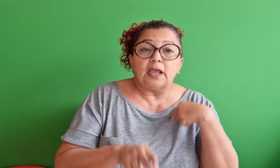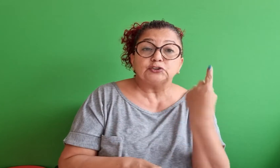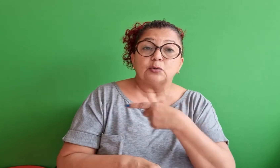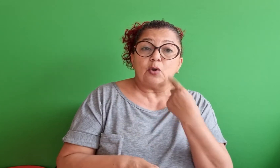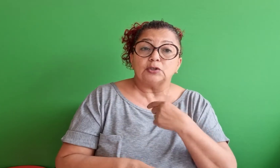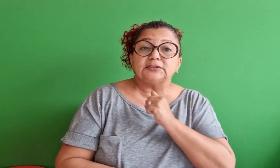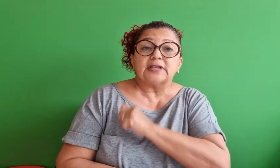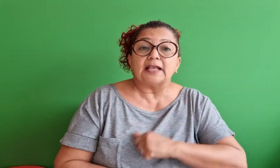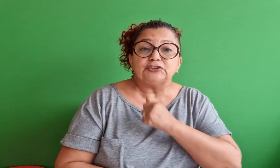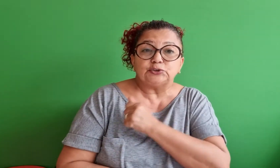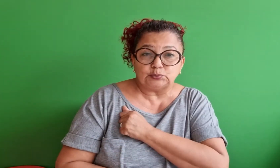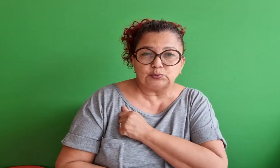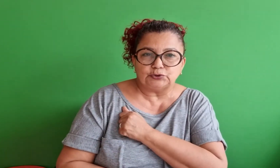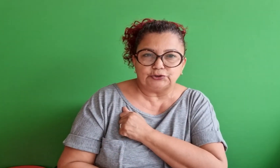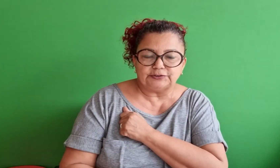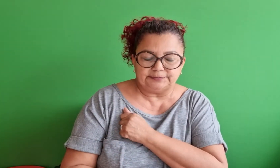as nossas atitudes,